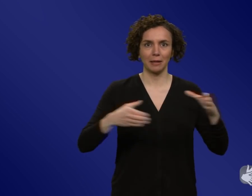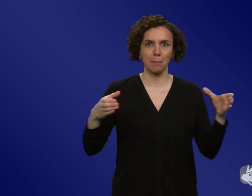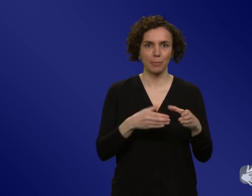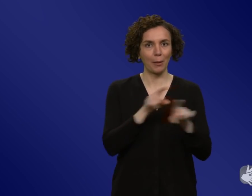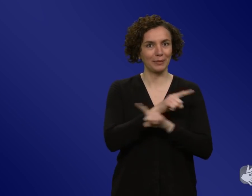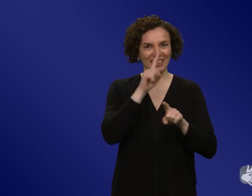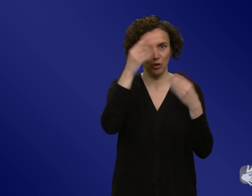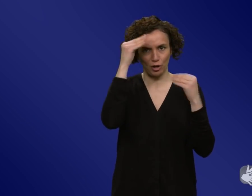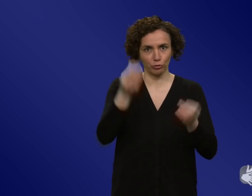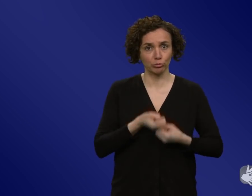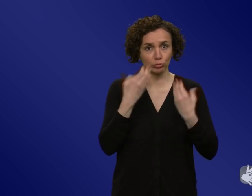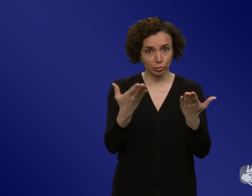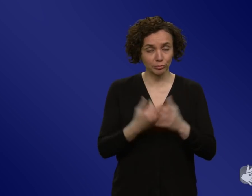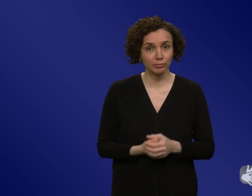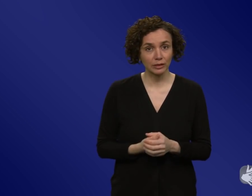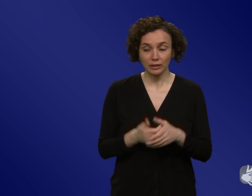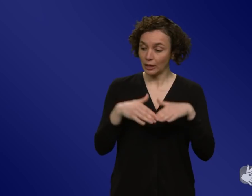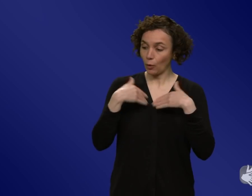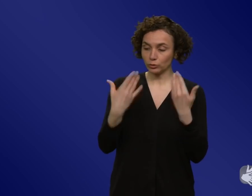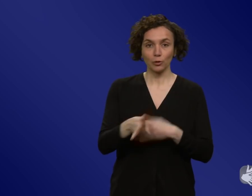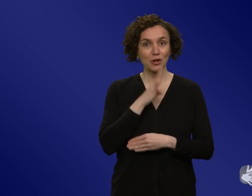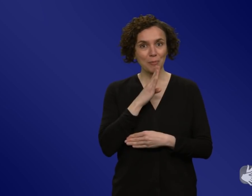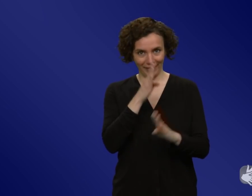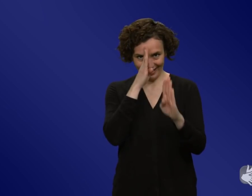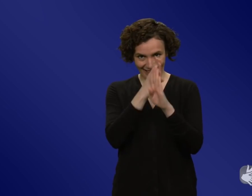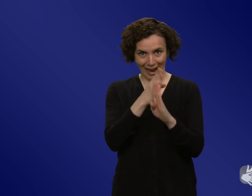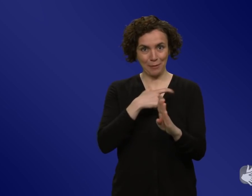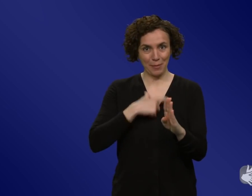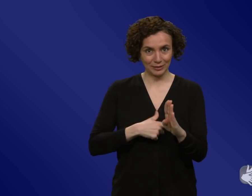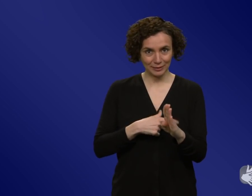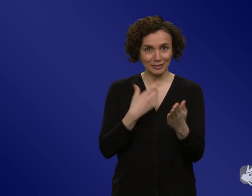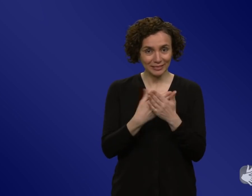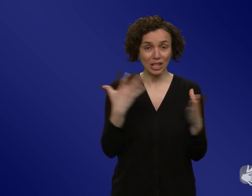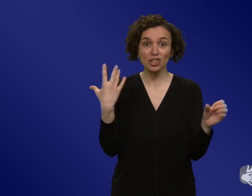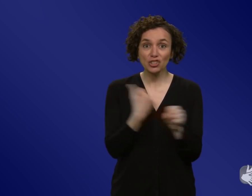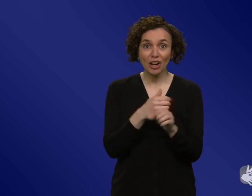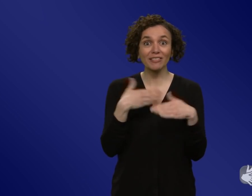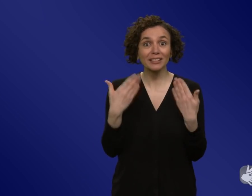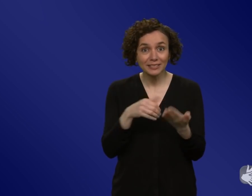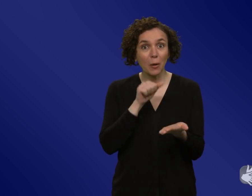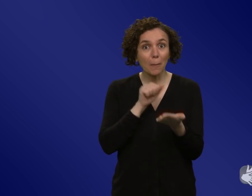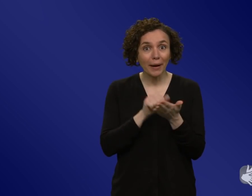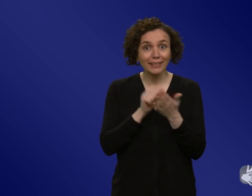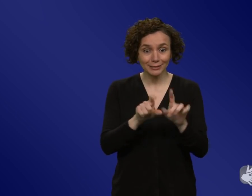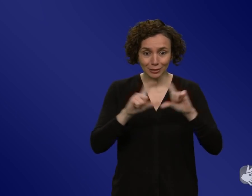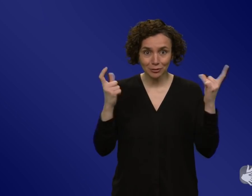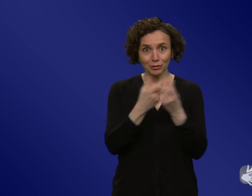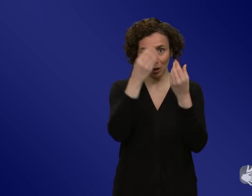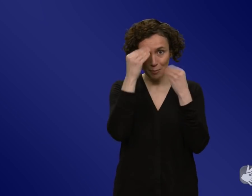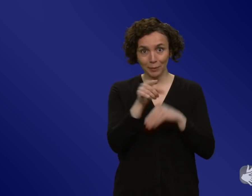hat es also dadurch geschafft, dass eben diese Pressebriefings zur Lieblingsfernsehsendung der Neuseeländer wurden und das finde ich einen